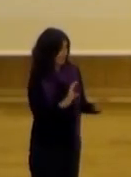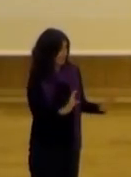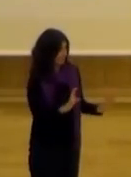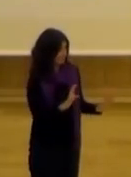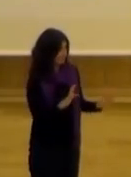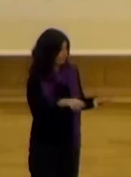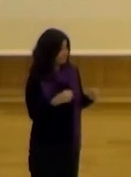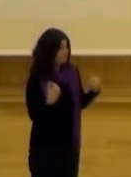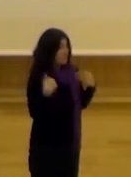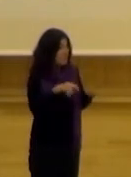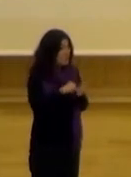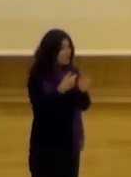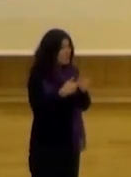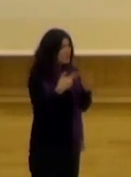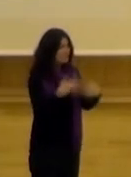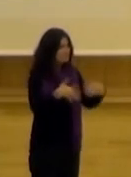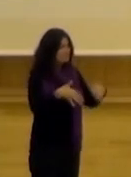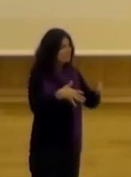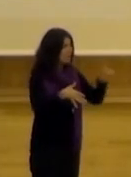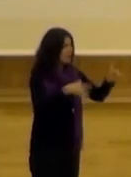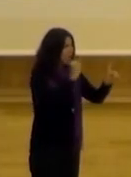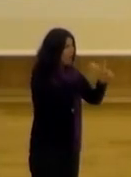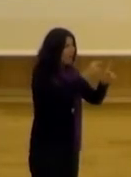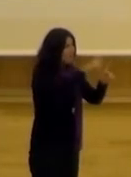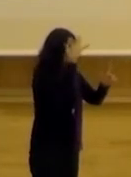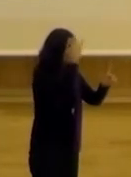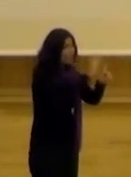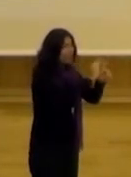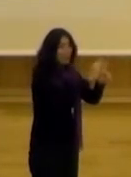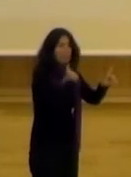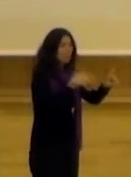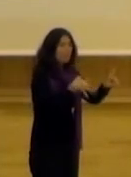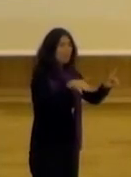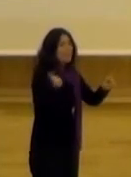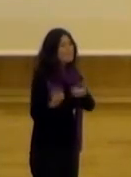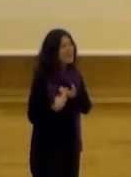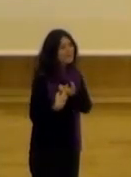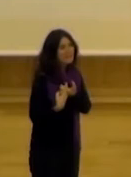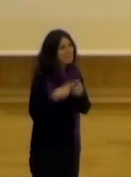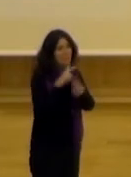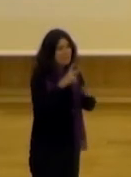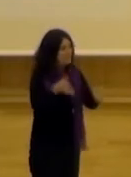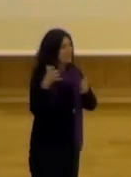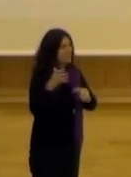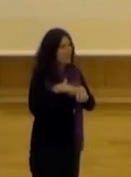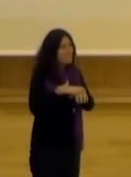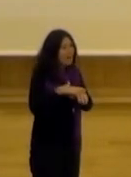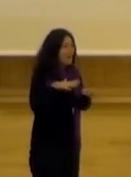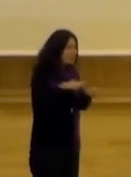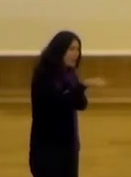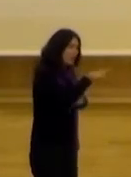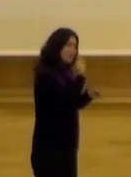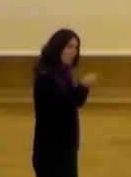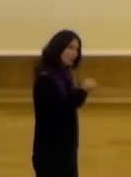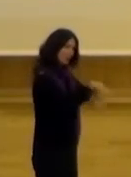proyecto lo que se plantea es más allá de ese que esté ahí y las ideas que tenga la participación siempre es beneficiosa para las políticas del